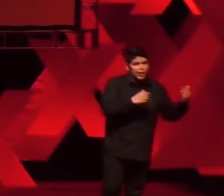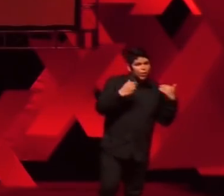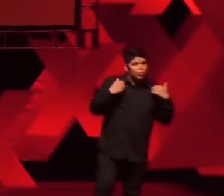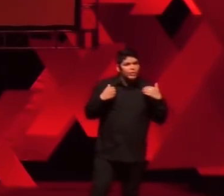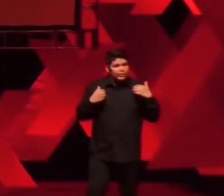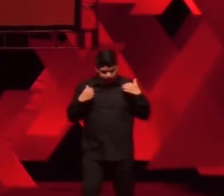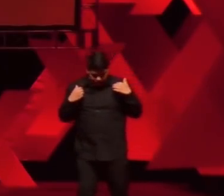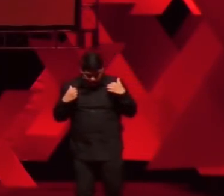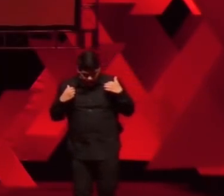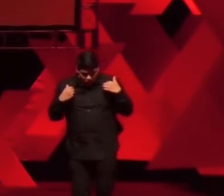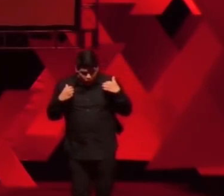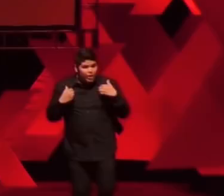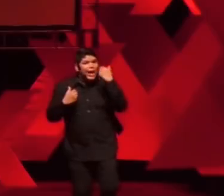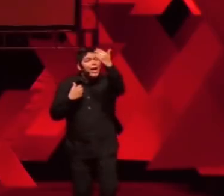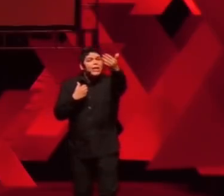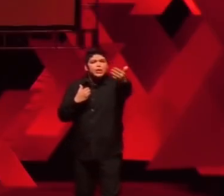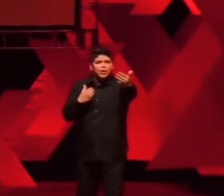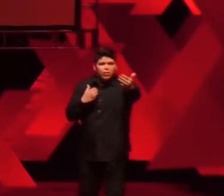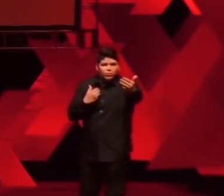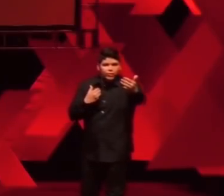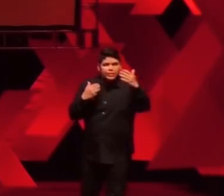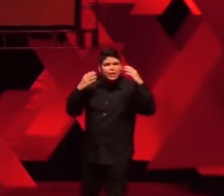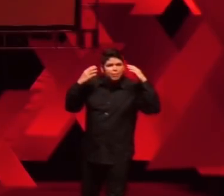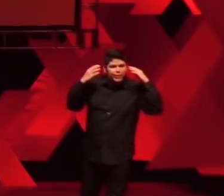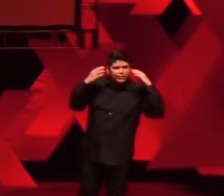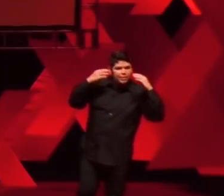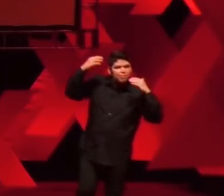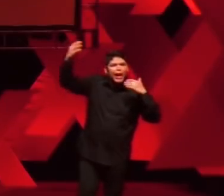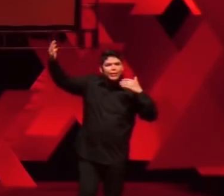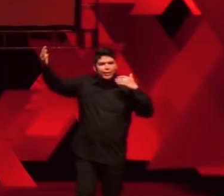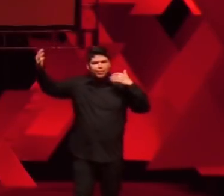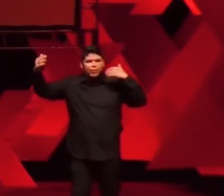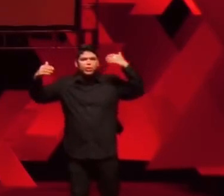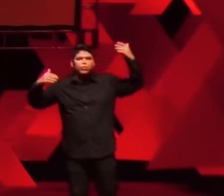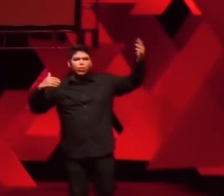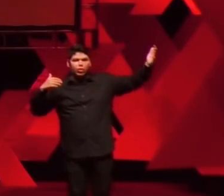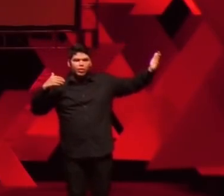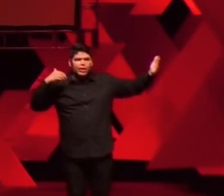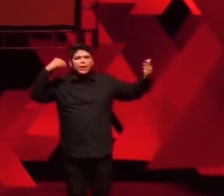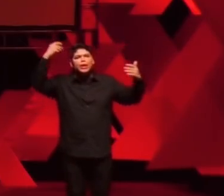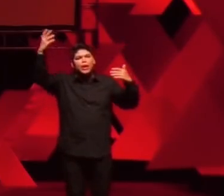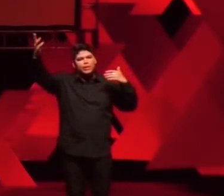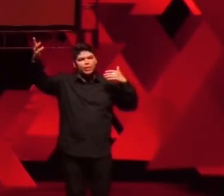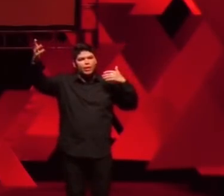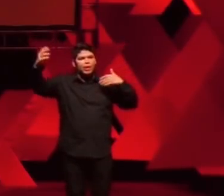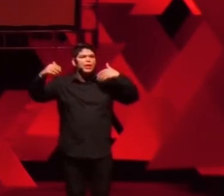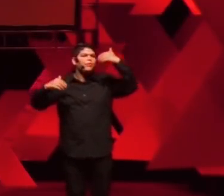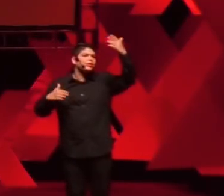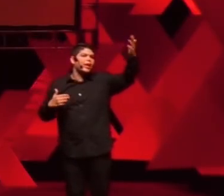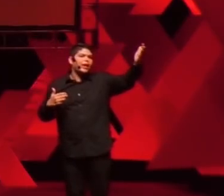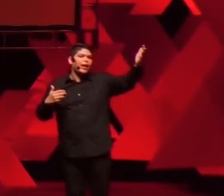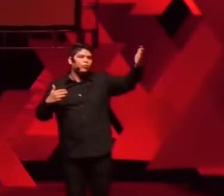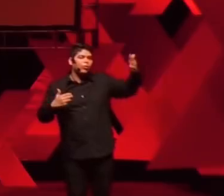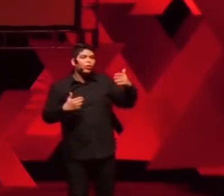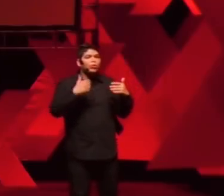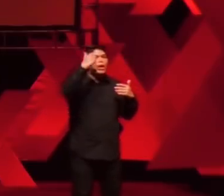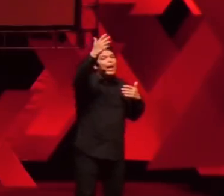Pergunta-se o que é religião? Você já pensa em padre, pastor, igreja, livro sagrado, lugar